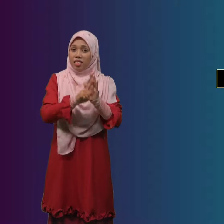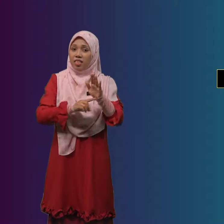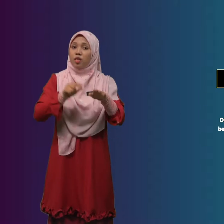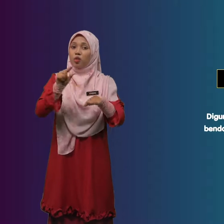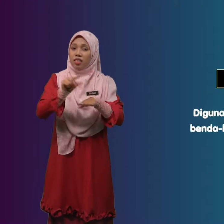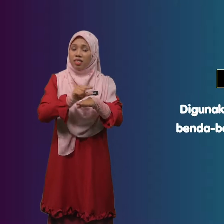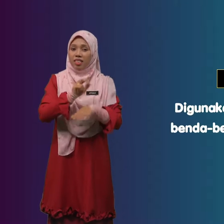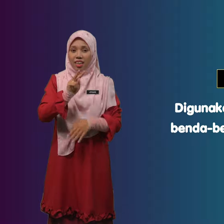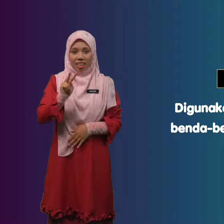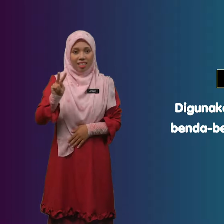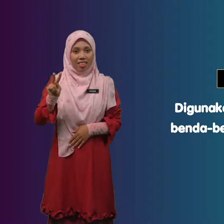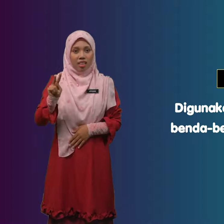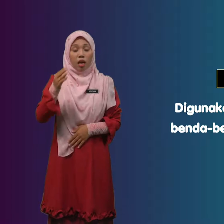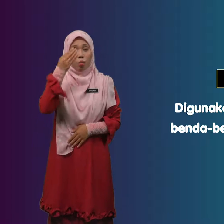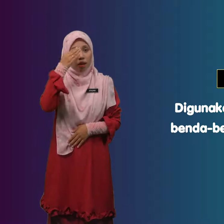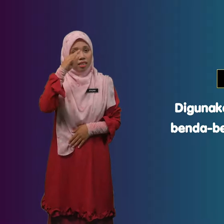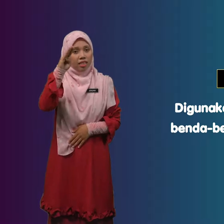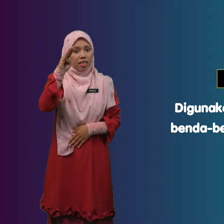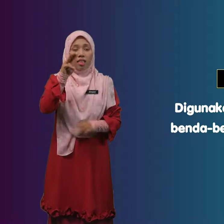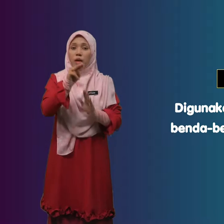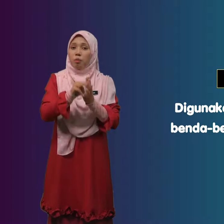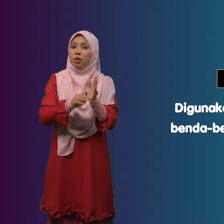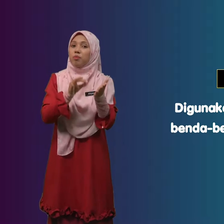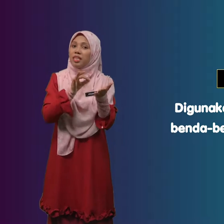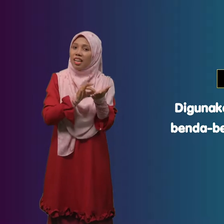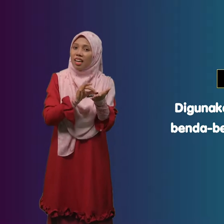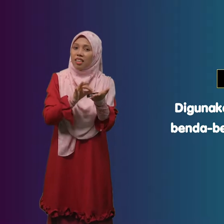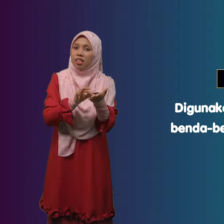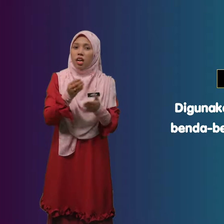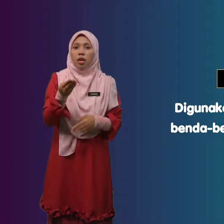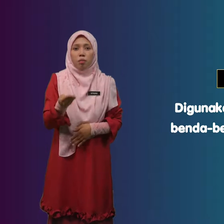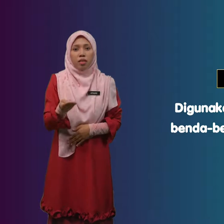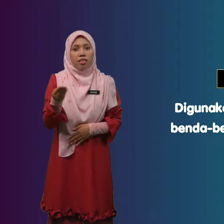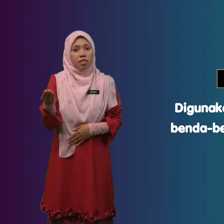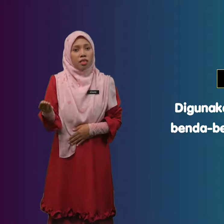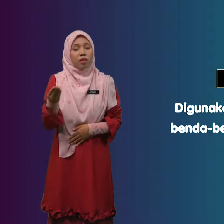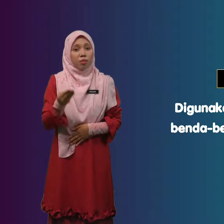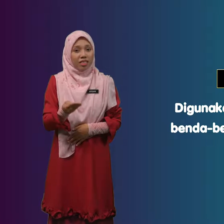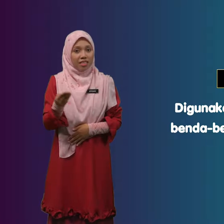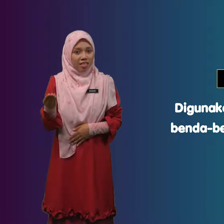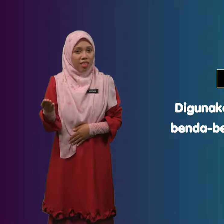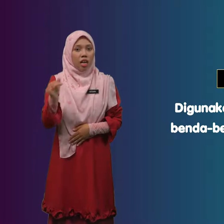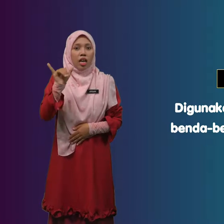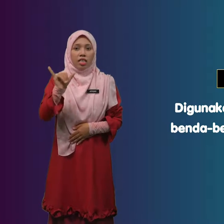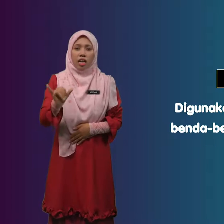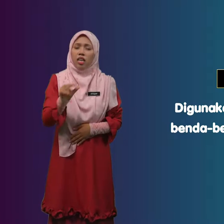Digunakan Bagi Membilang Benda-benda Yang Yang